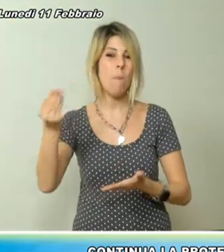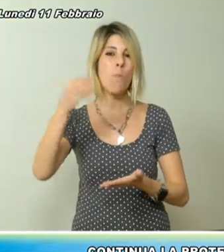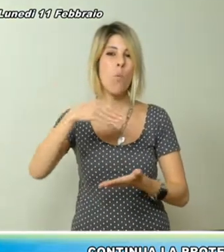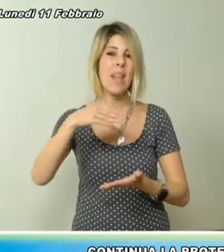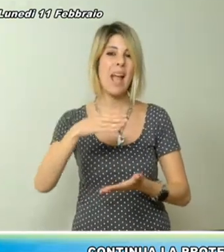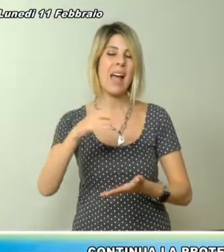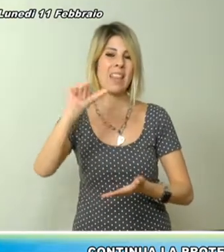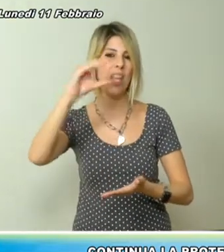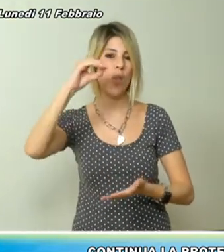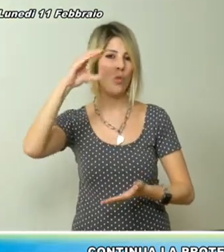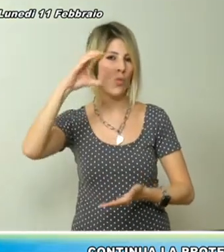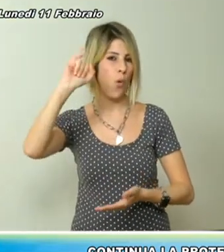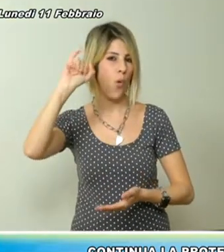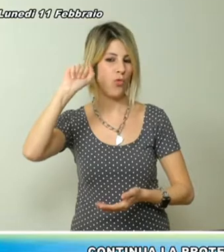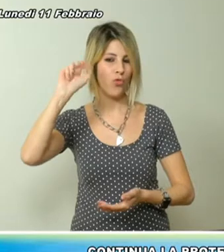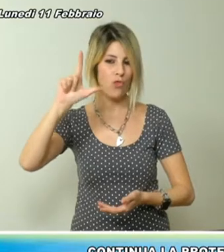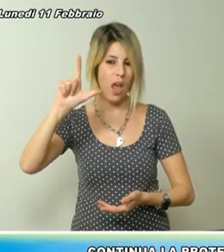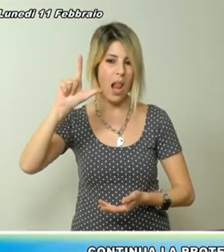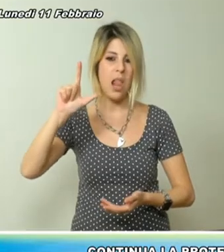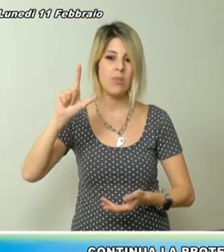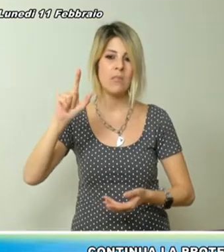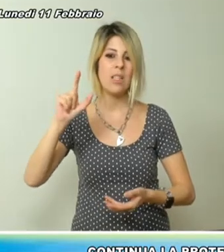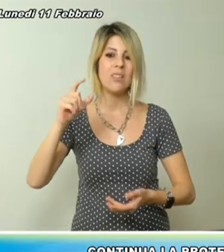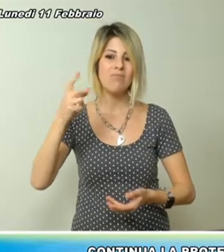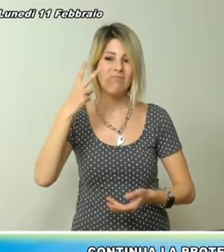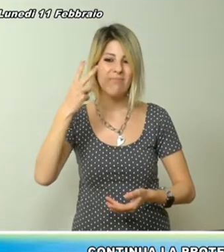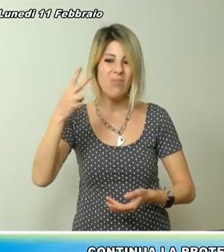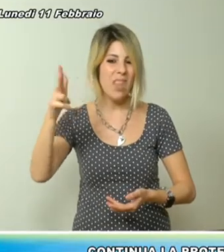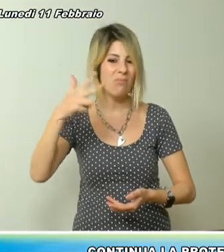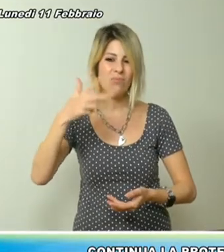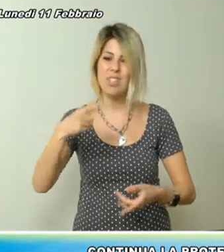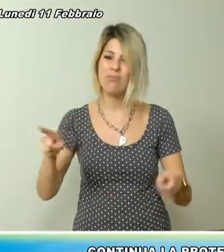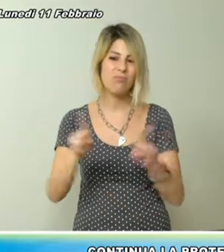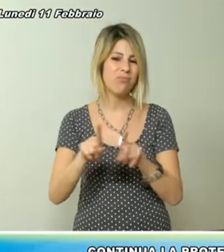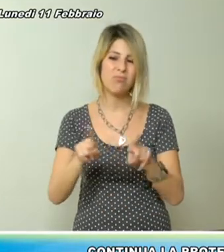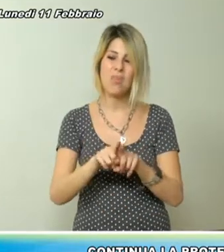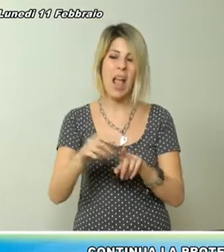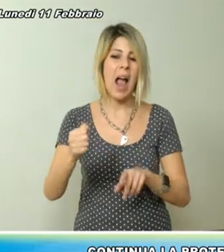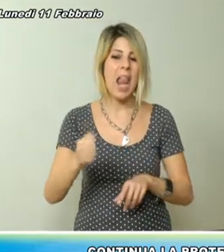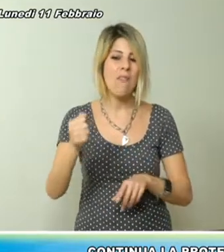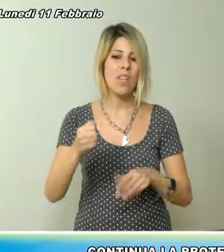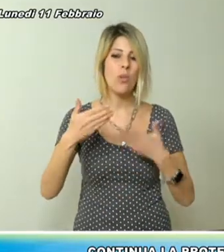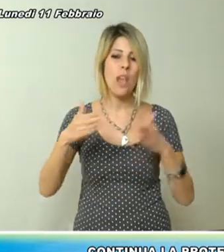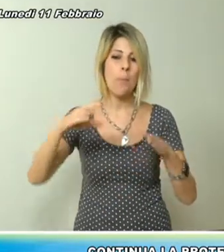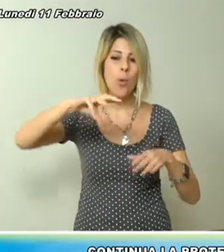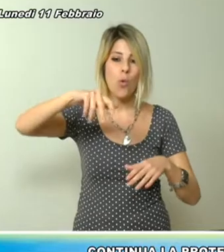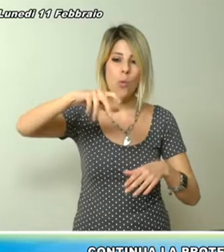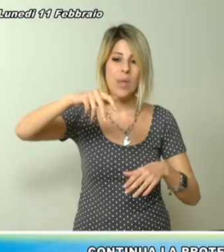allevatori che aprono i rubinetti delle loro cisterne e lasciano scorrere a terra il latte.